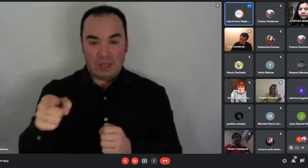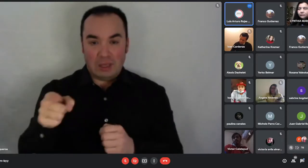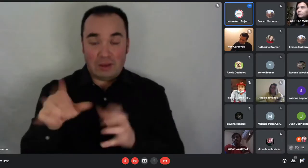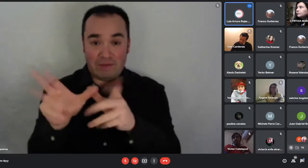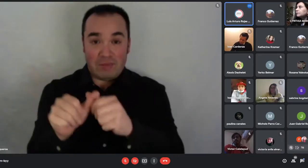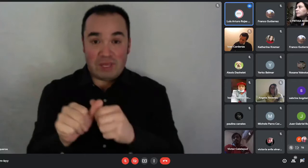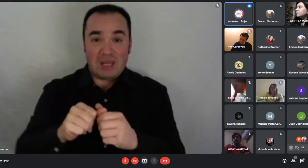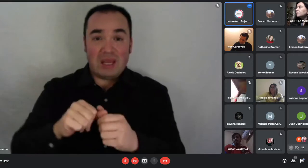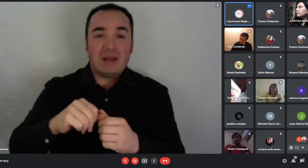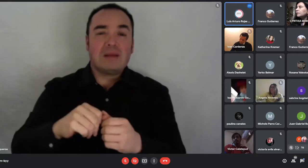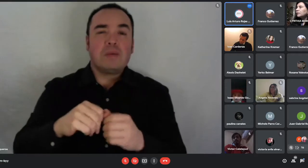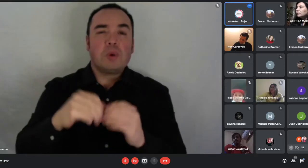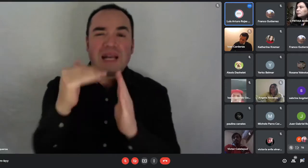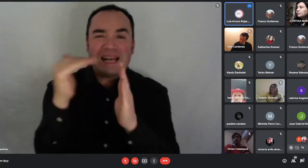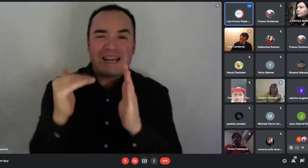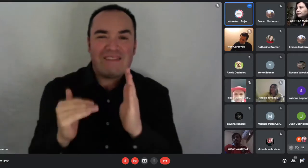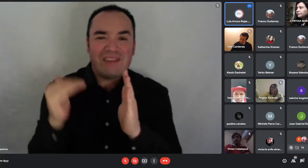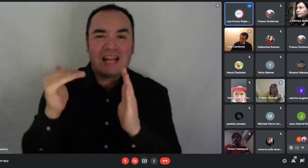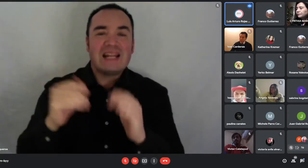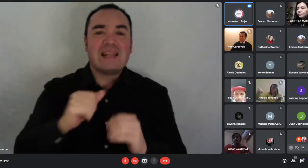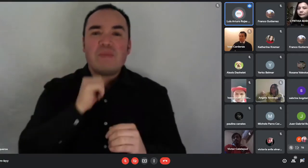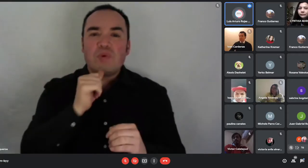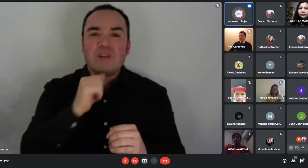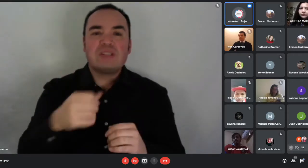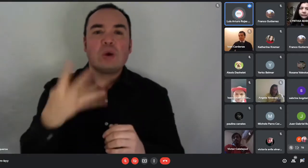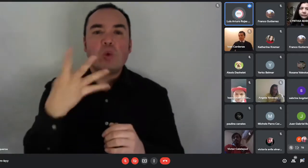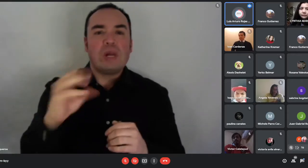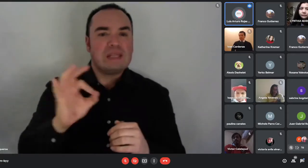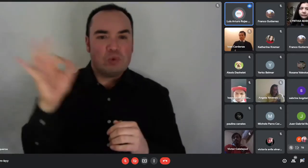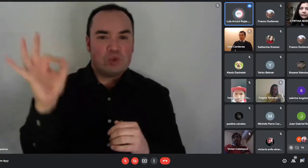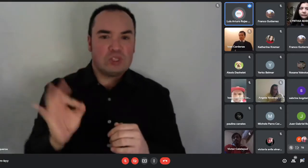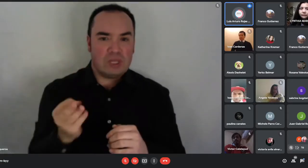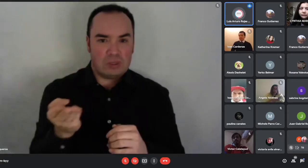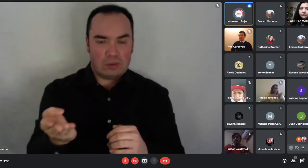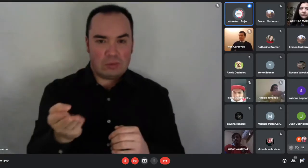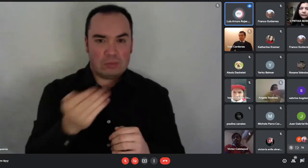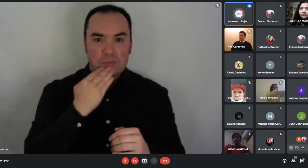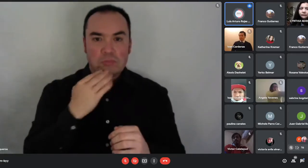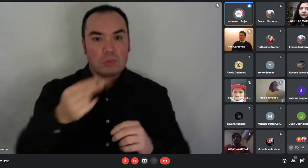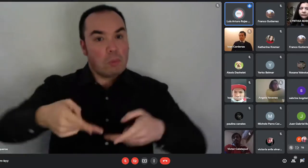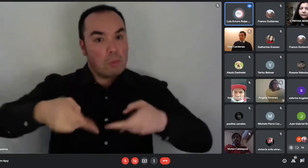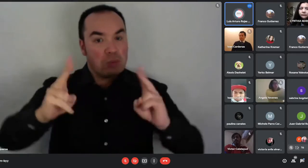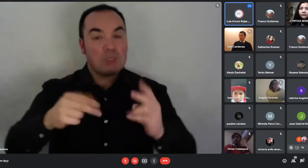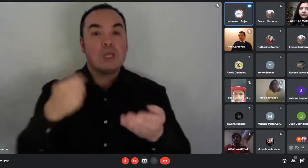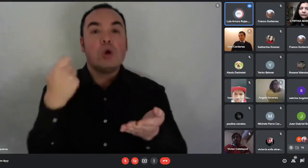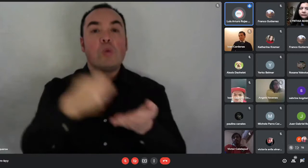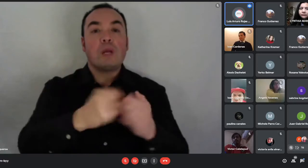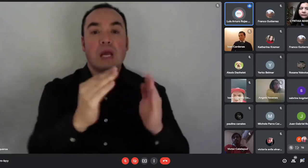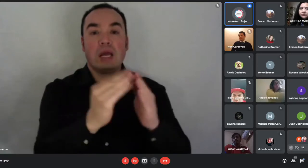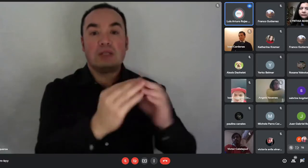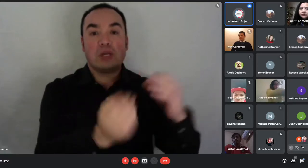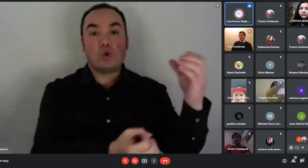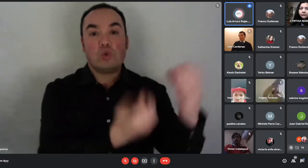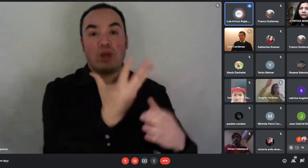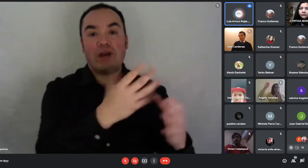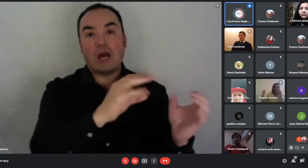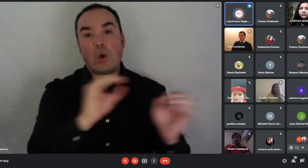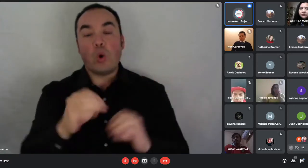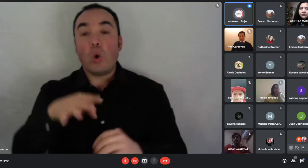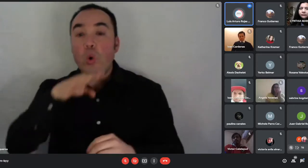Permite la compra también de una vivienda nueva o usada y también construcción en sitio propio. Y la modalidad de postulación se puede